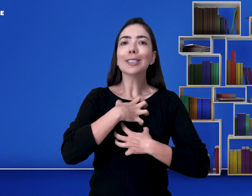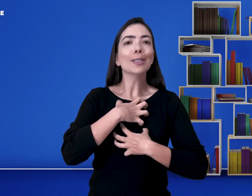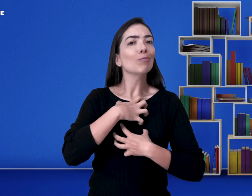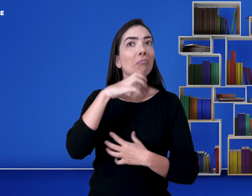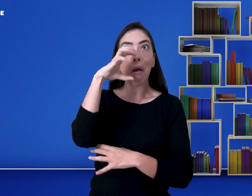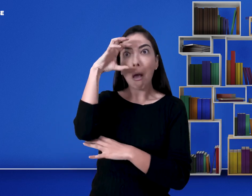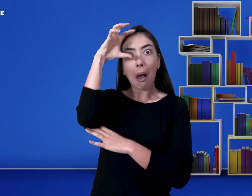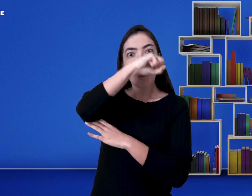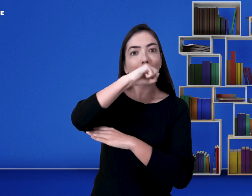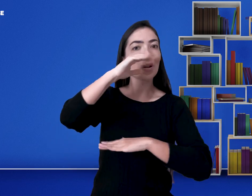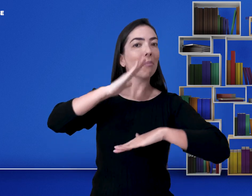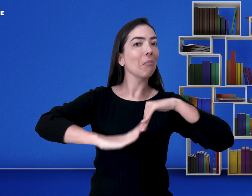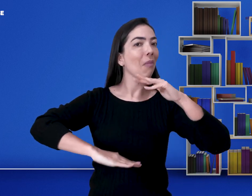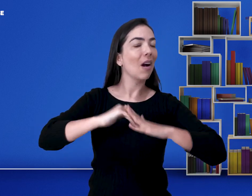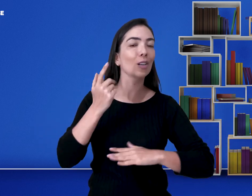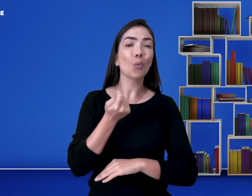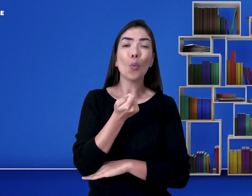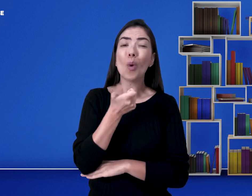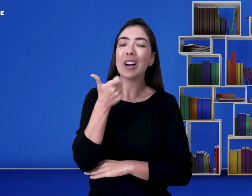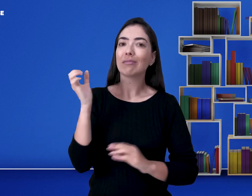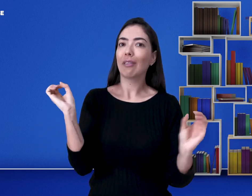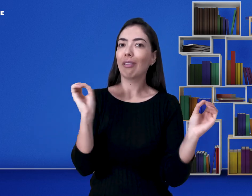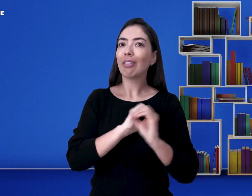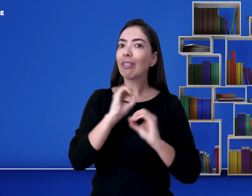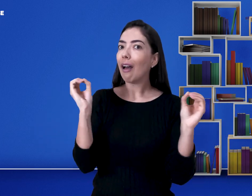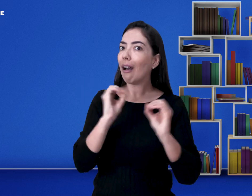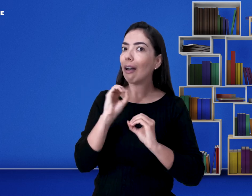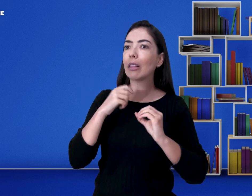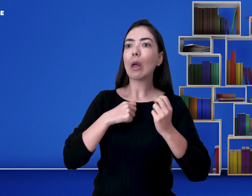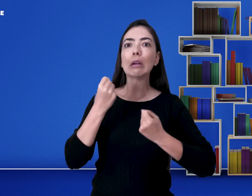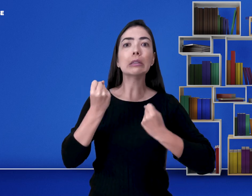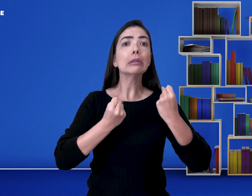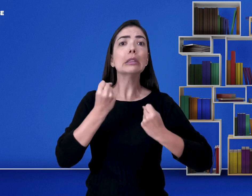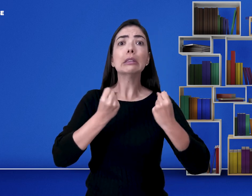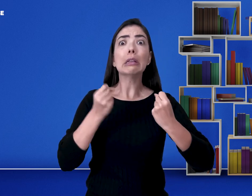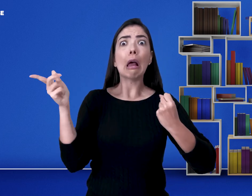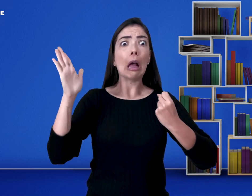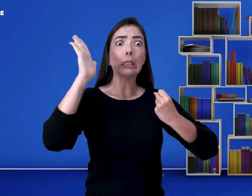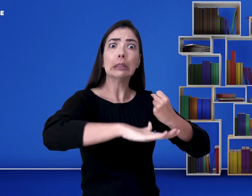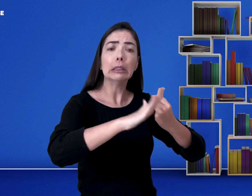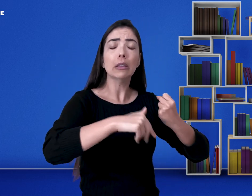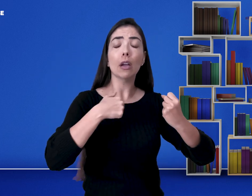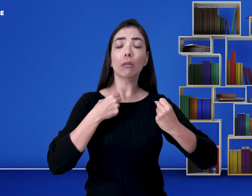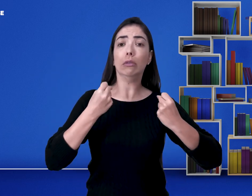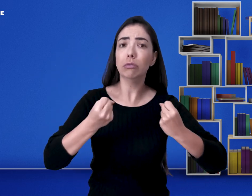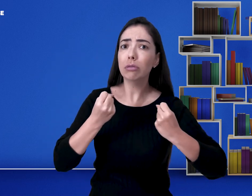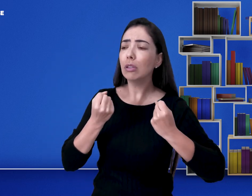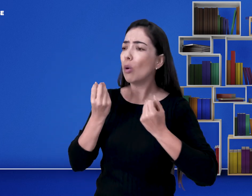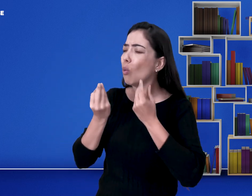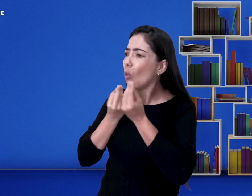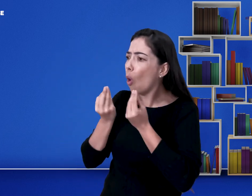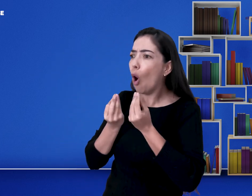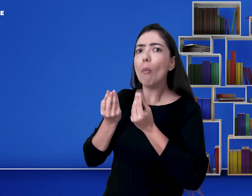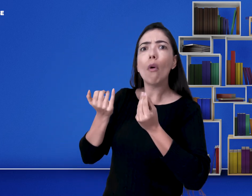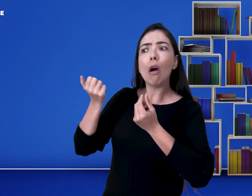E eu não conseguia aprender quase nada nas aulas práticas. E aí ele botava a mão na minha